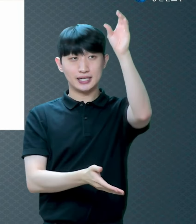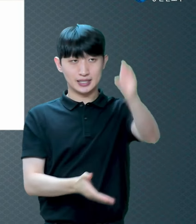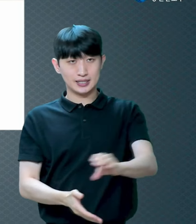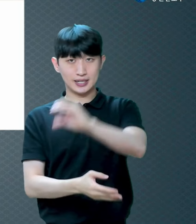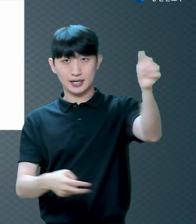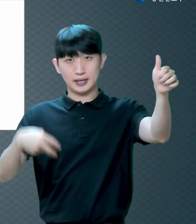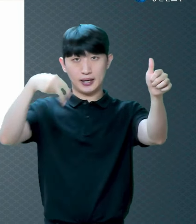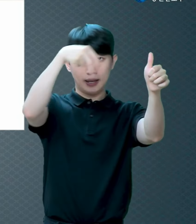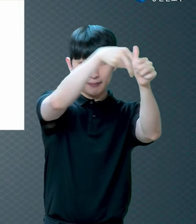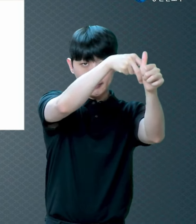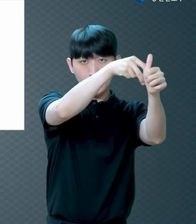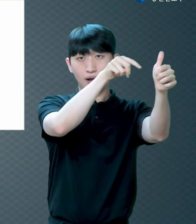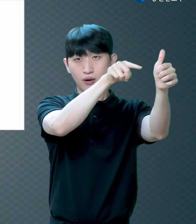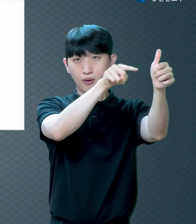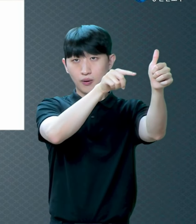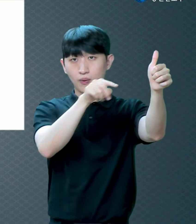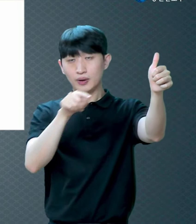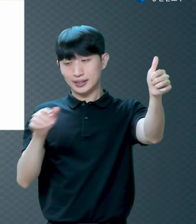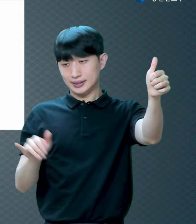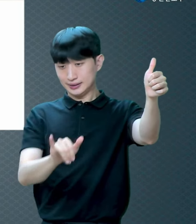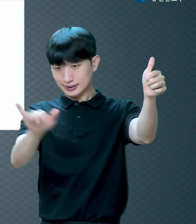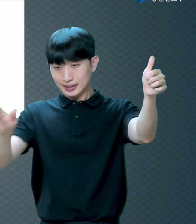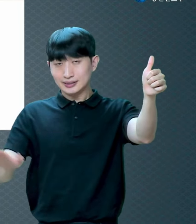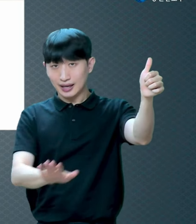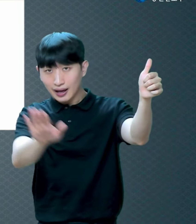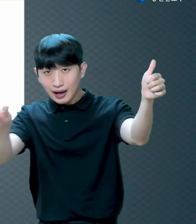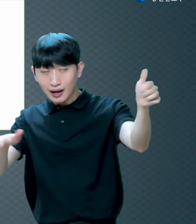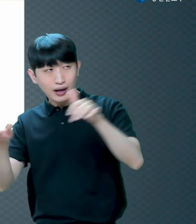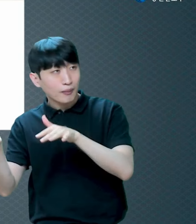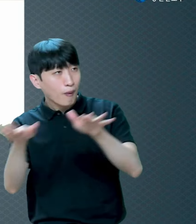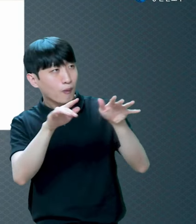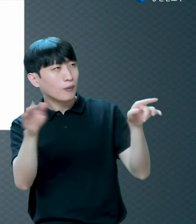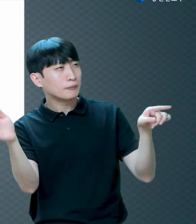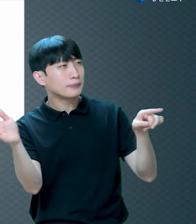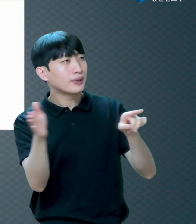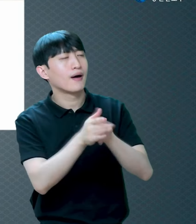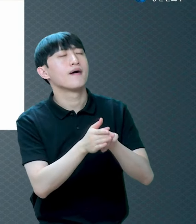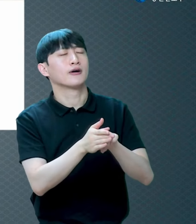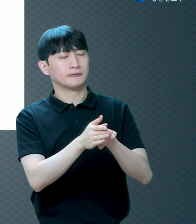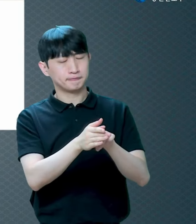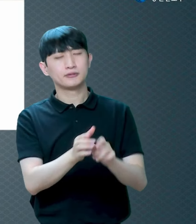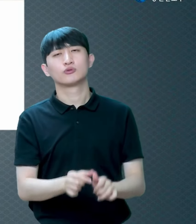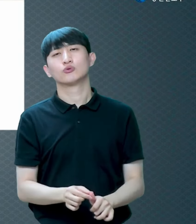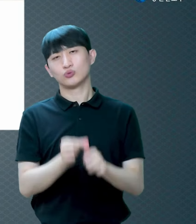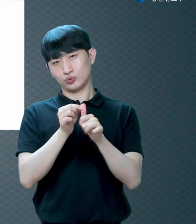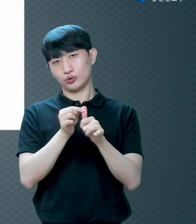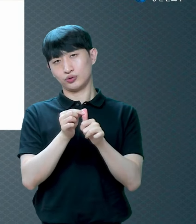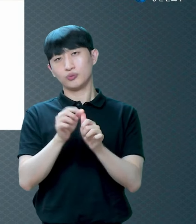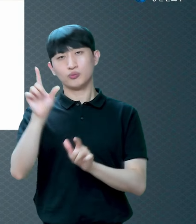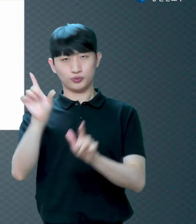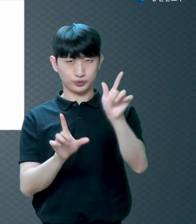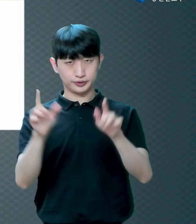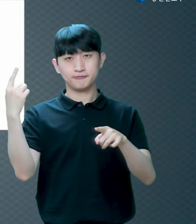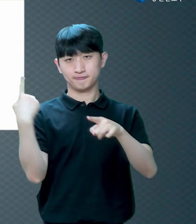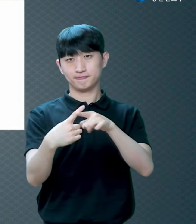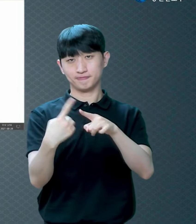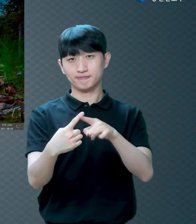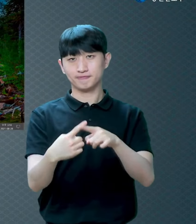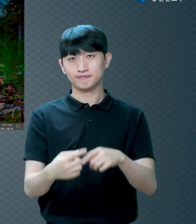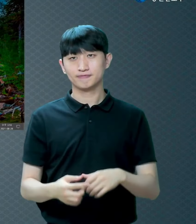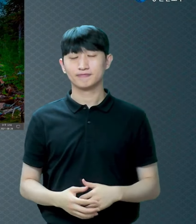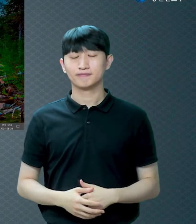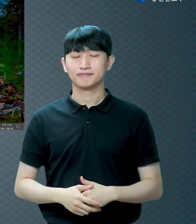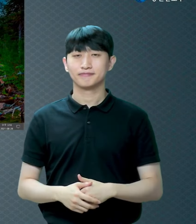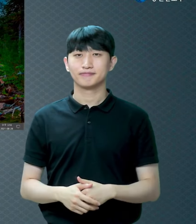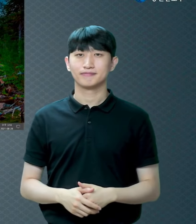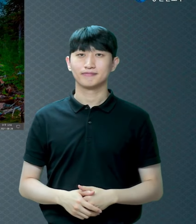쳐다보는 사람들 즉 믿는 사람들이 살게 될 것을 설명하신 거예요 그런데 여기